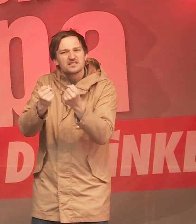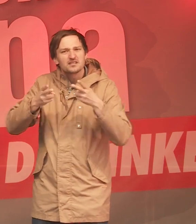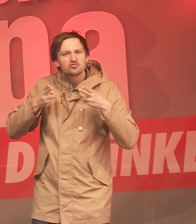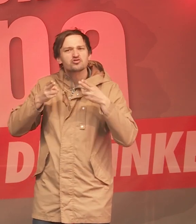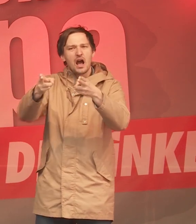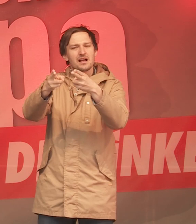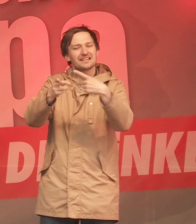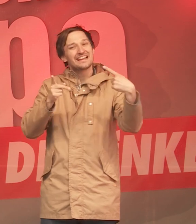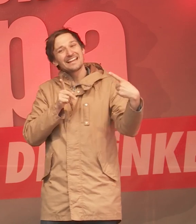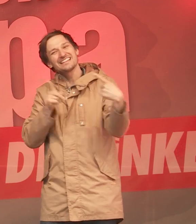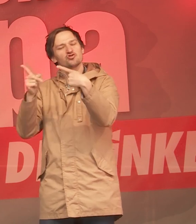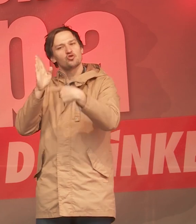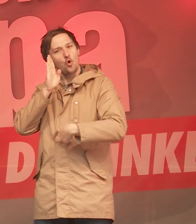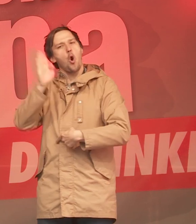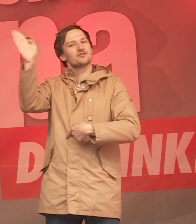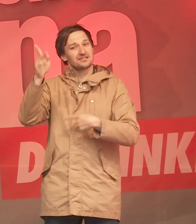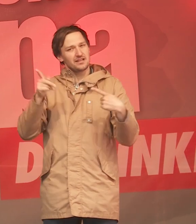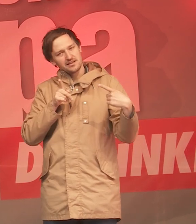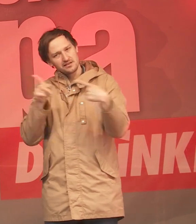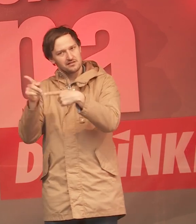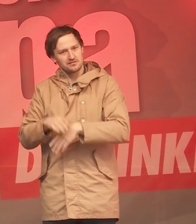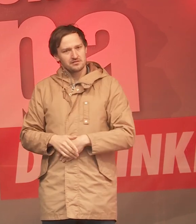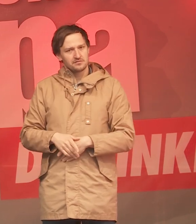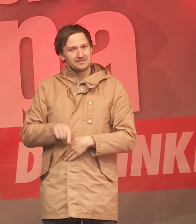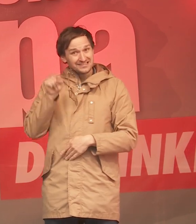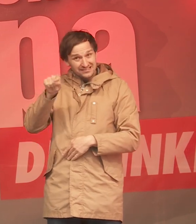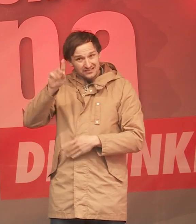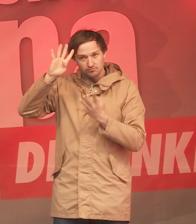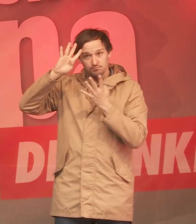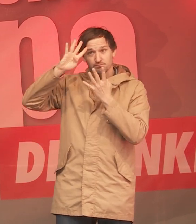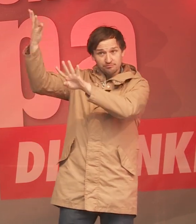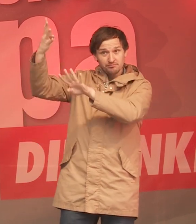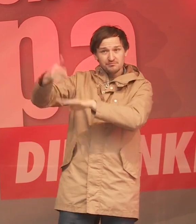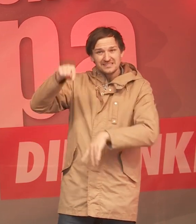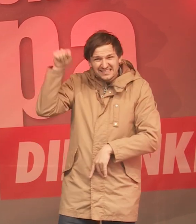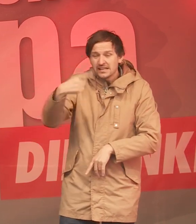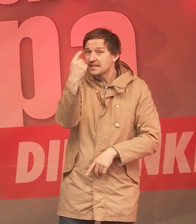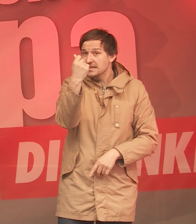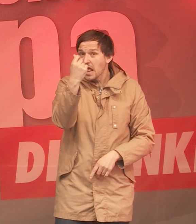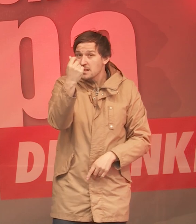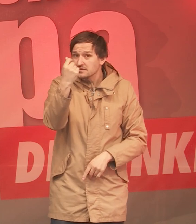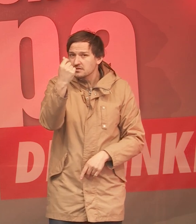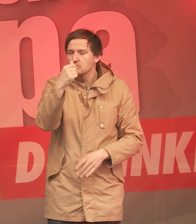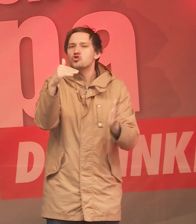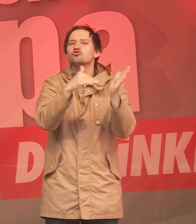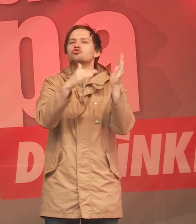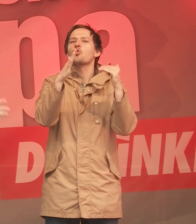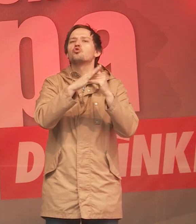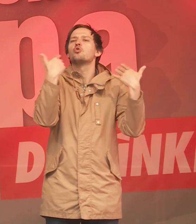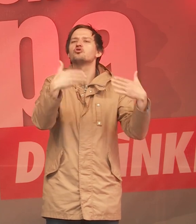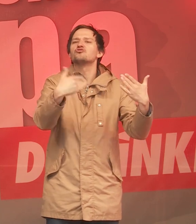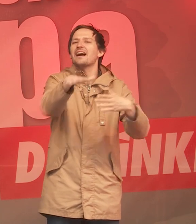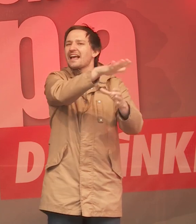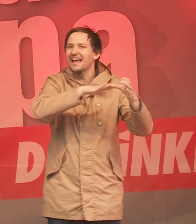gegen den Osten. Ich finde, das ist absurd. Das sind Gelder für strukturschwache